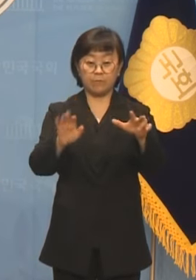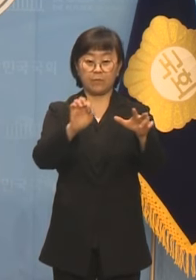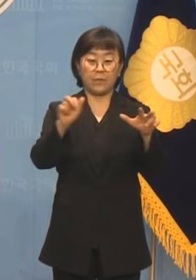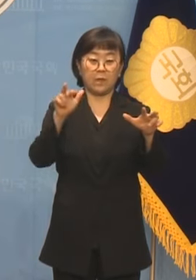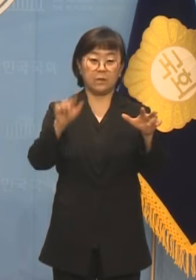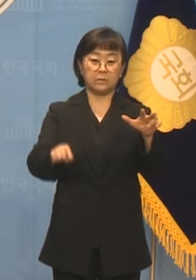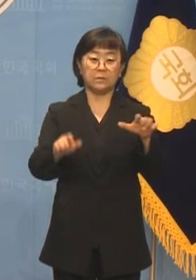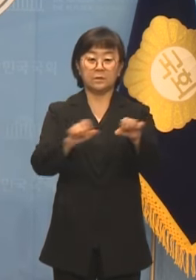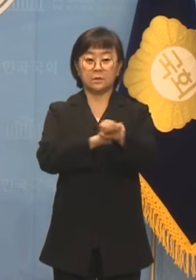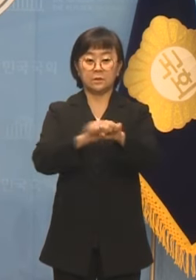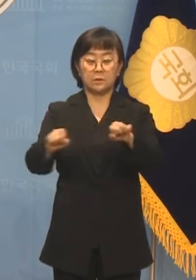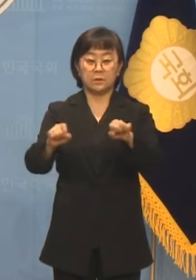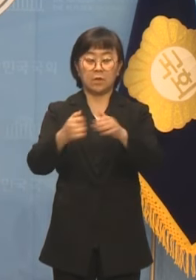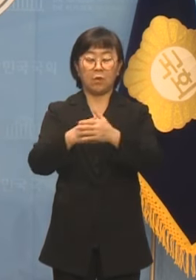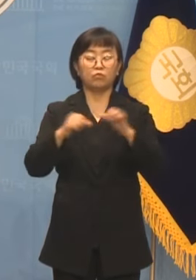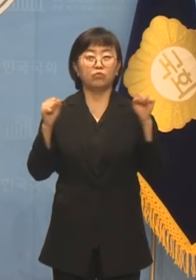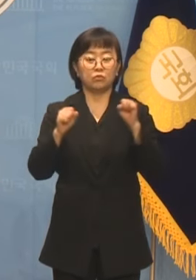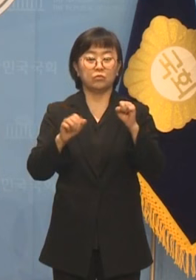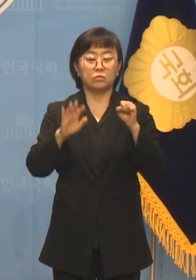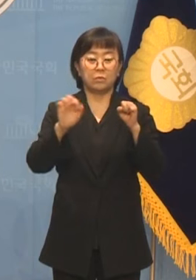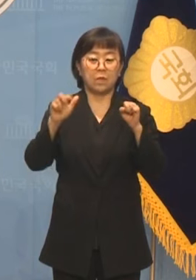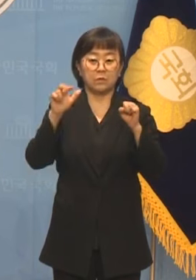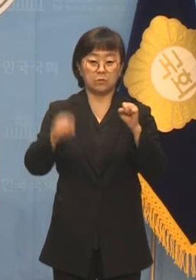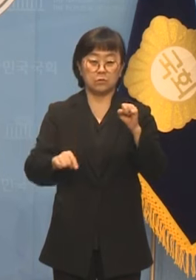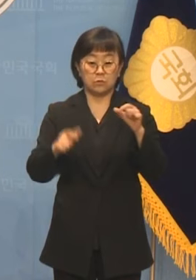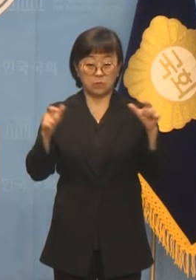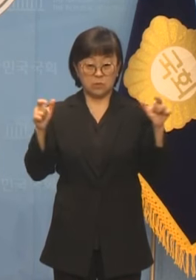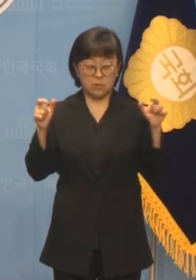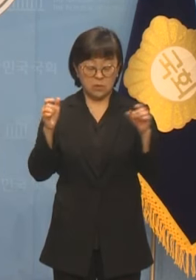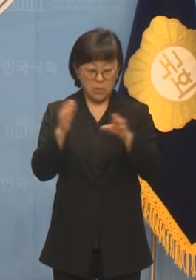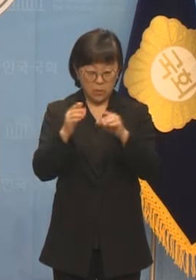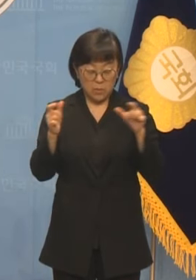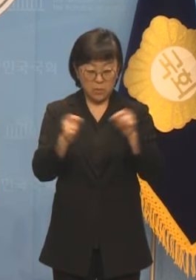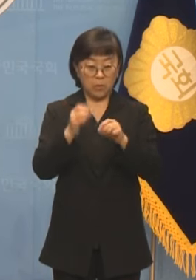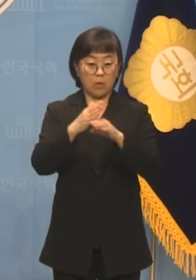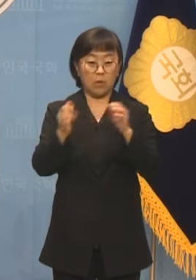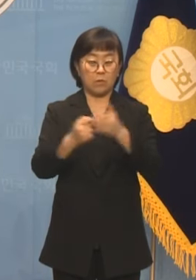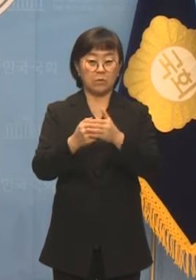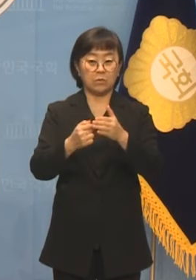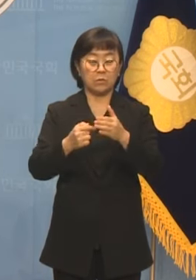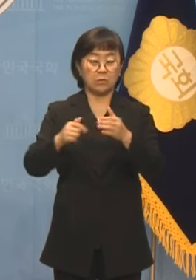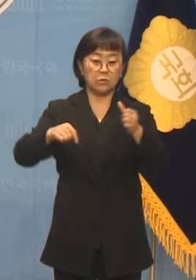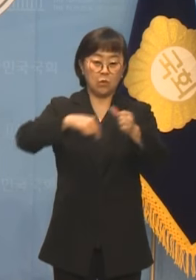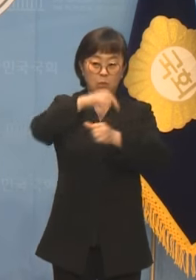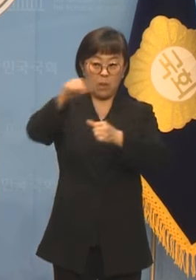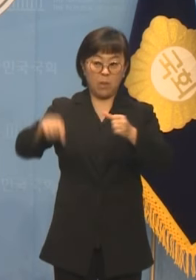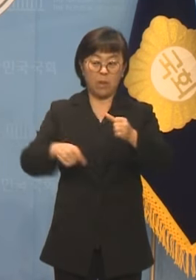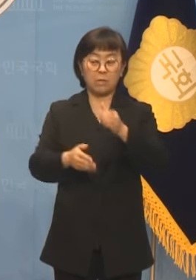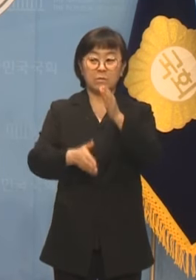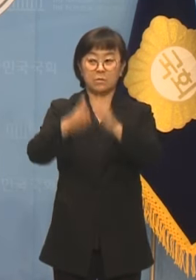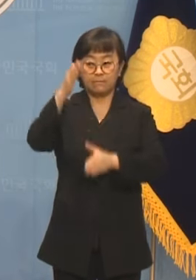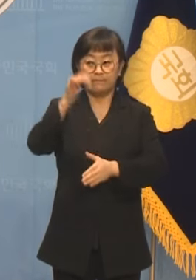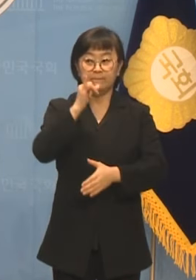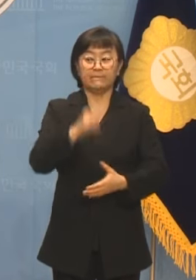특히 우리 북파주 지역은 접경지역의 소외된 변두리 도시로 전락하고 있습니다